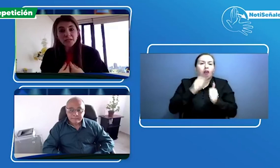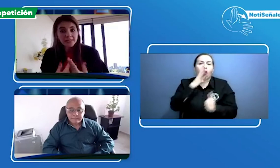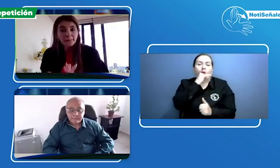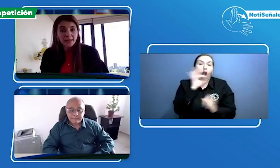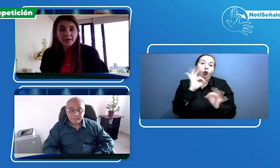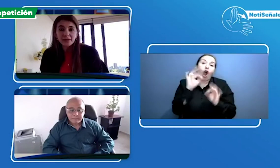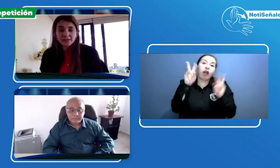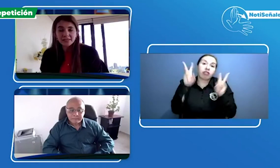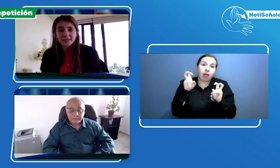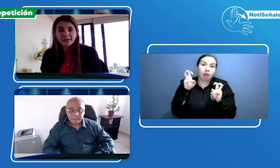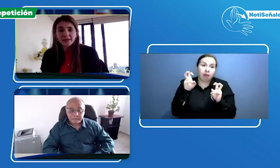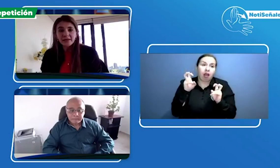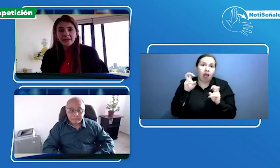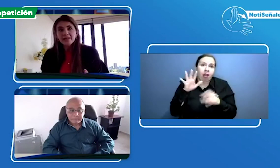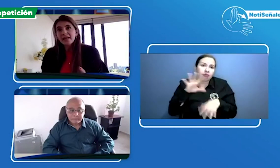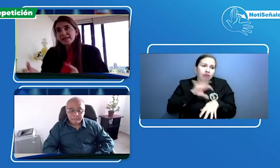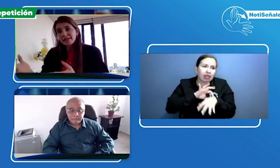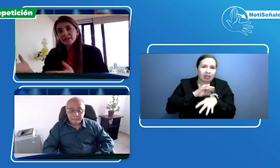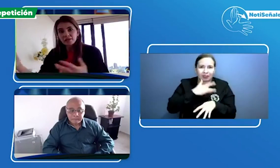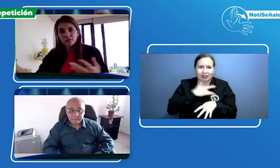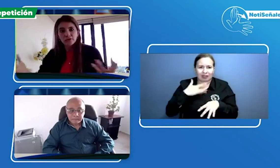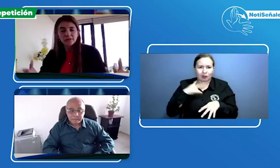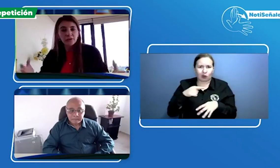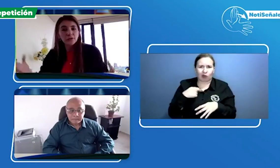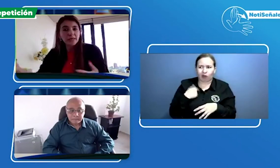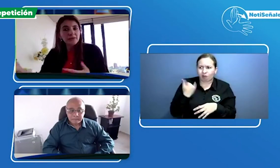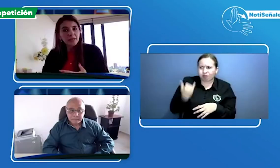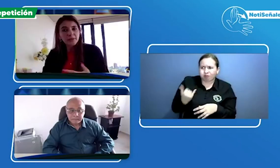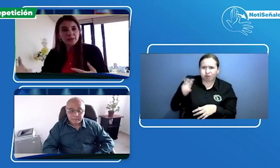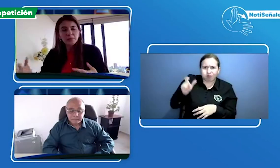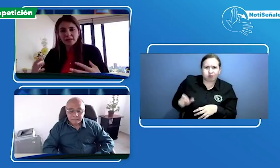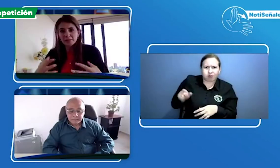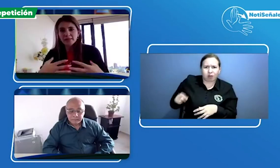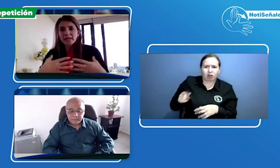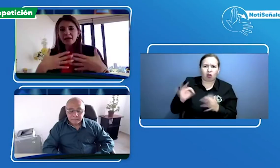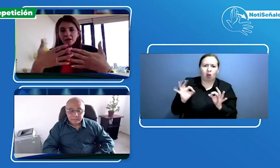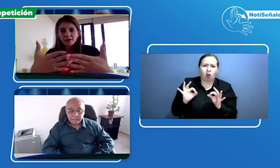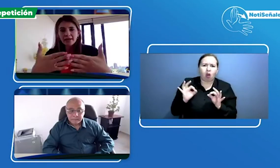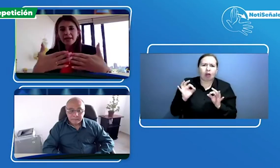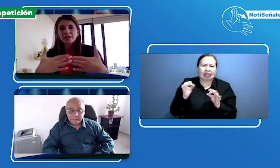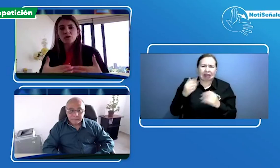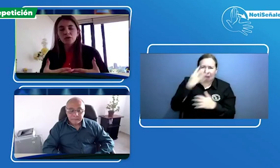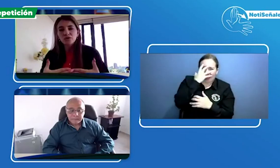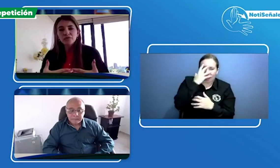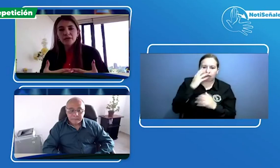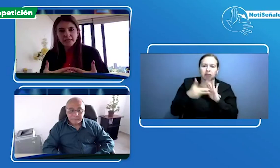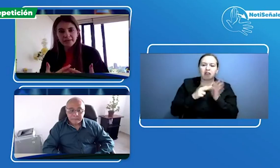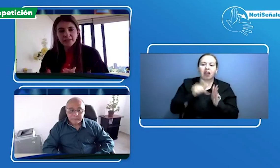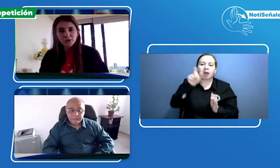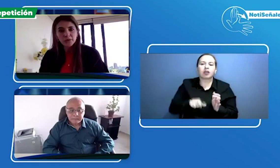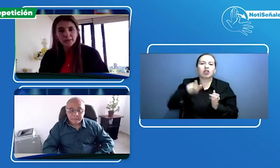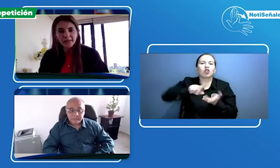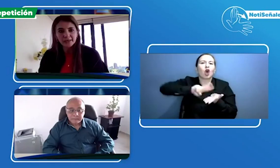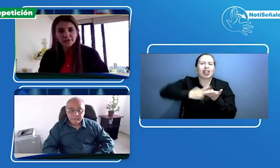les da pena decirle delante de todo de un intérprete pues realmente la relación confidencial debe ser con el médico.